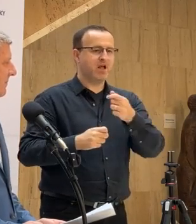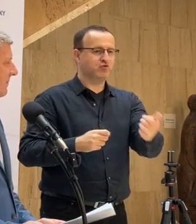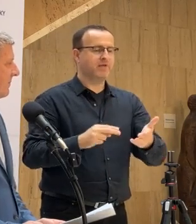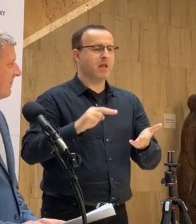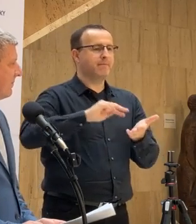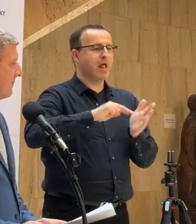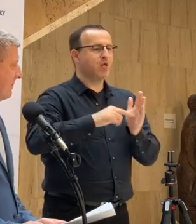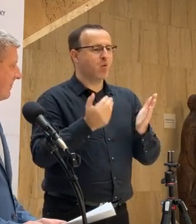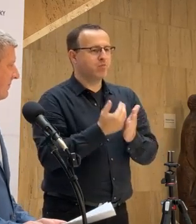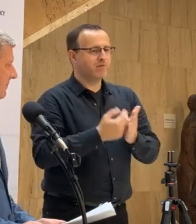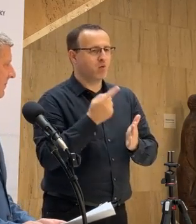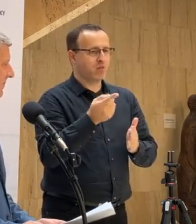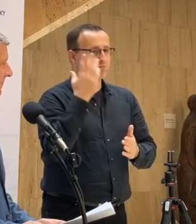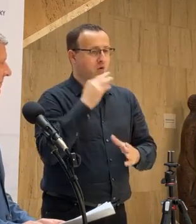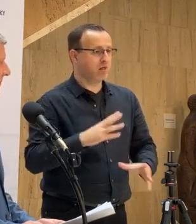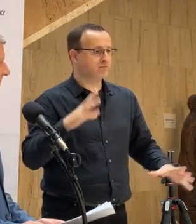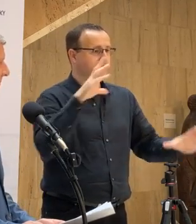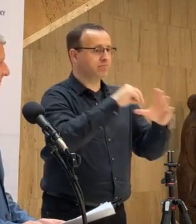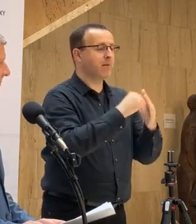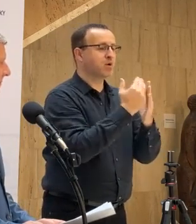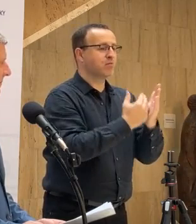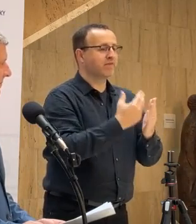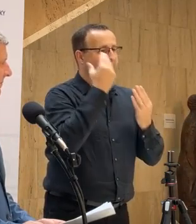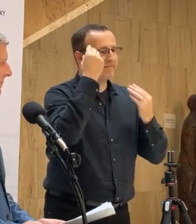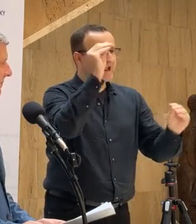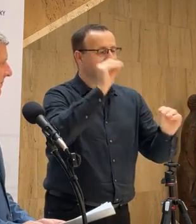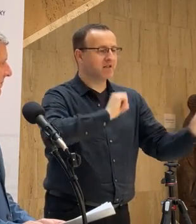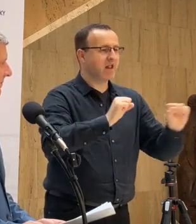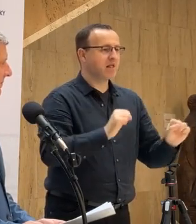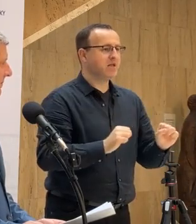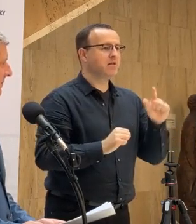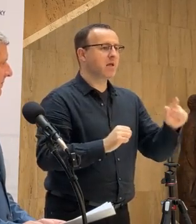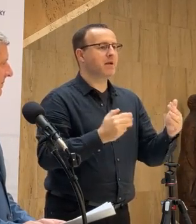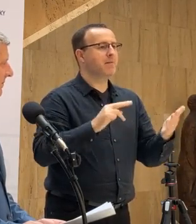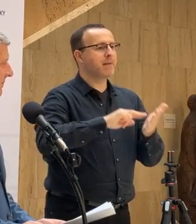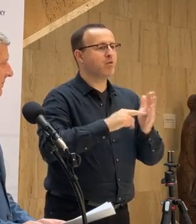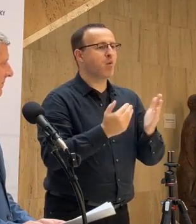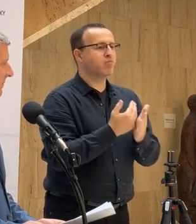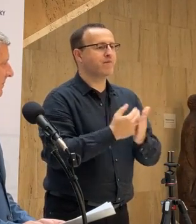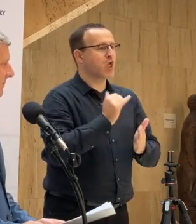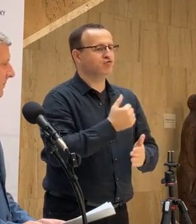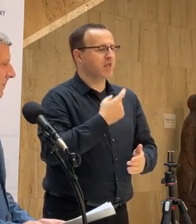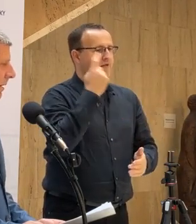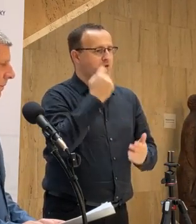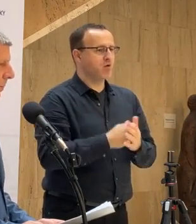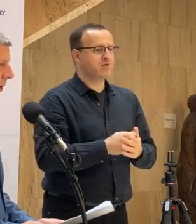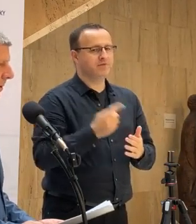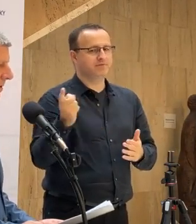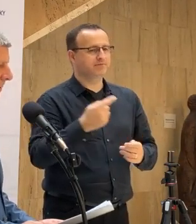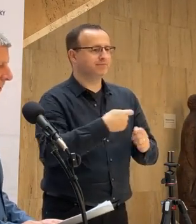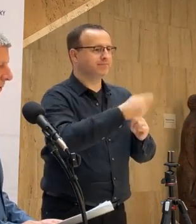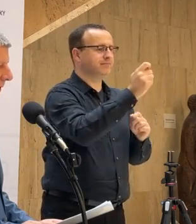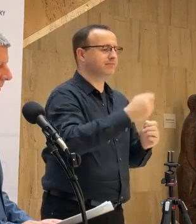zahrnutá aj v programovom vyhlásení vlády, kedy sa ešte o pláne obnovy nevedelo. Možno viete na toto reagovať? Tak